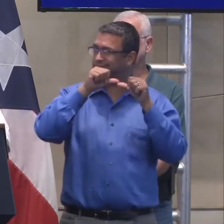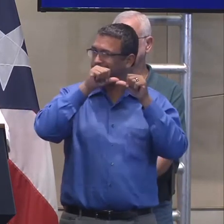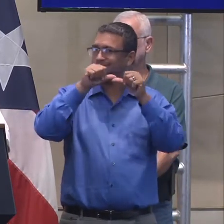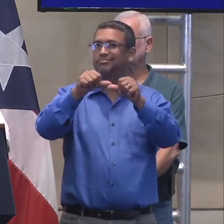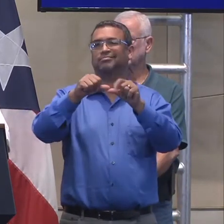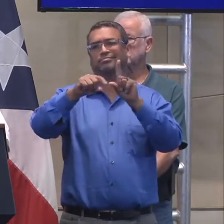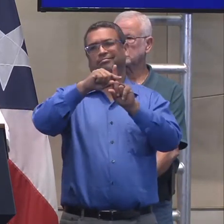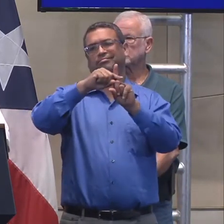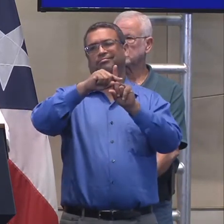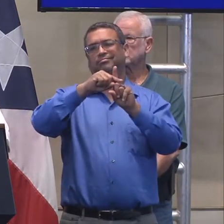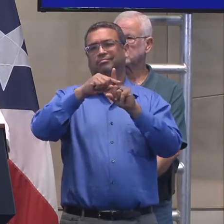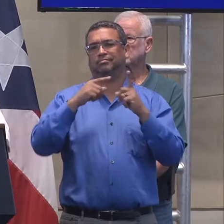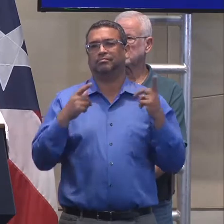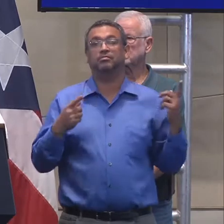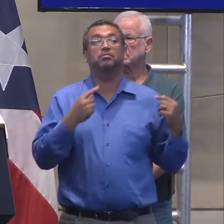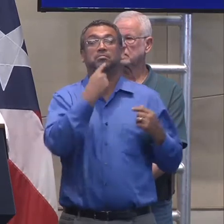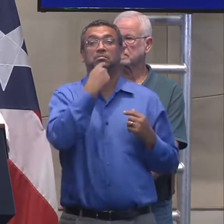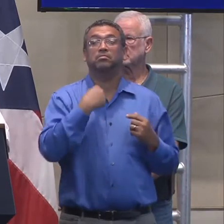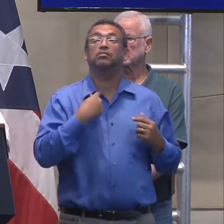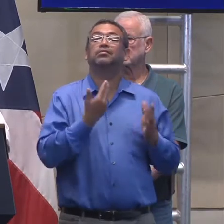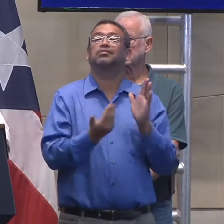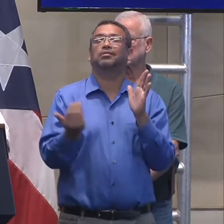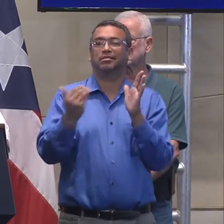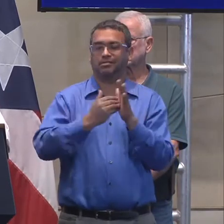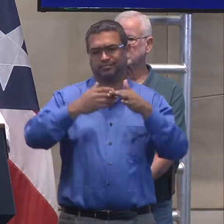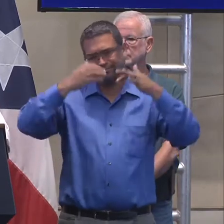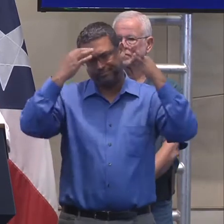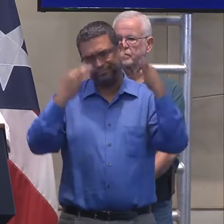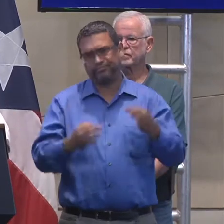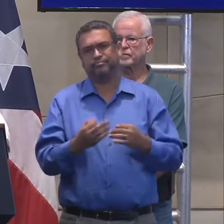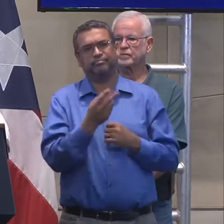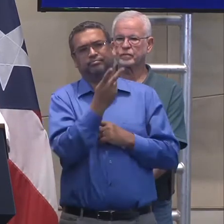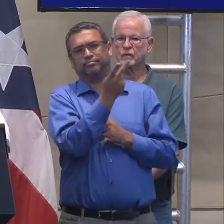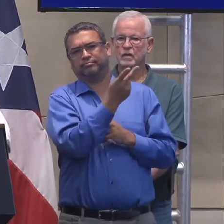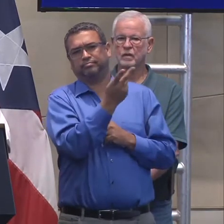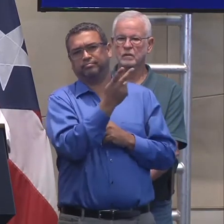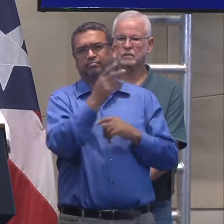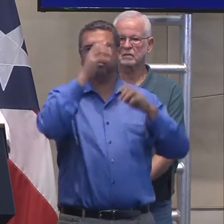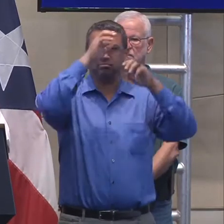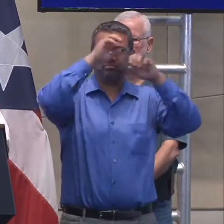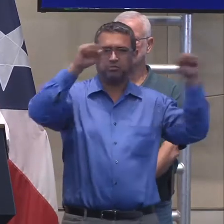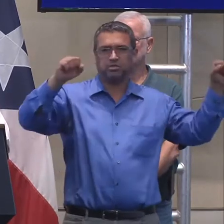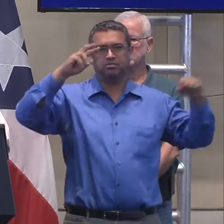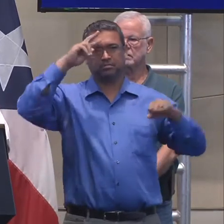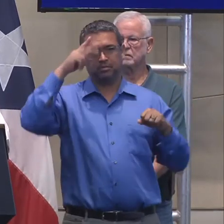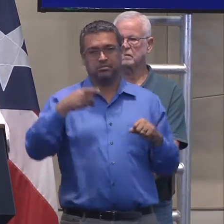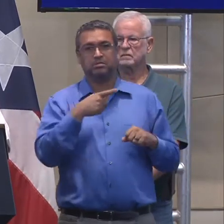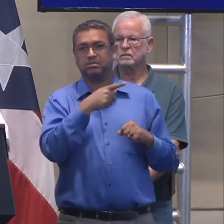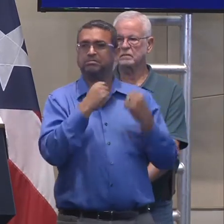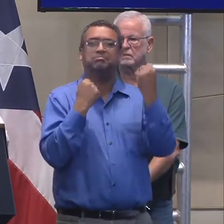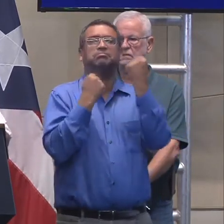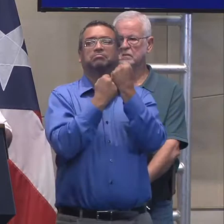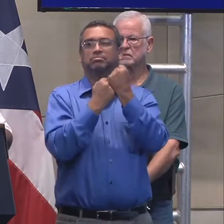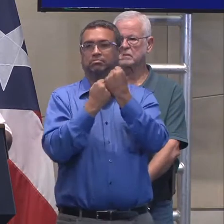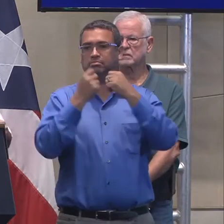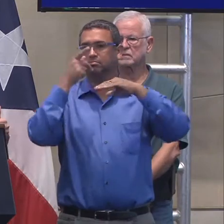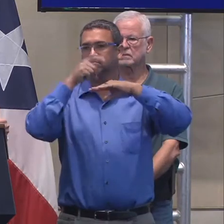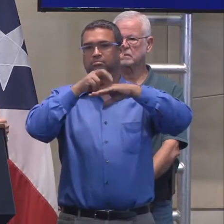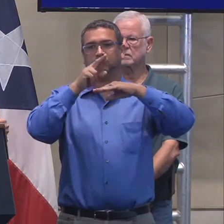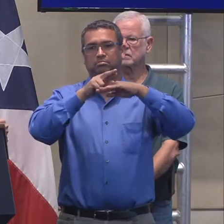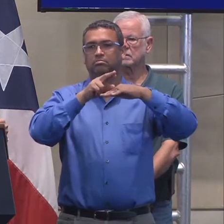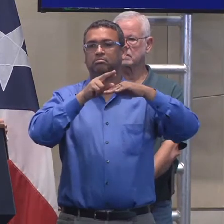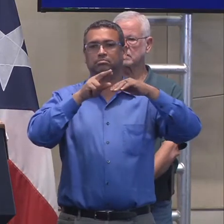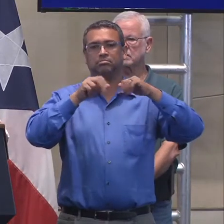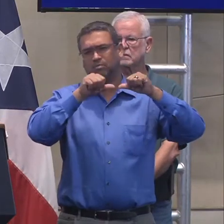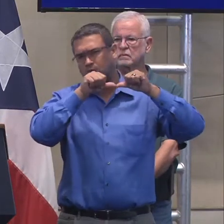Me reiteró que el compromiso, tanto de él como del presidente, es estar aquí con Puerto Rico para el largo